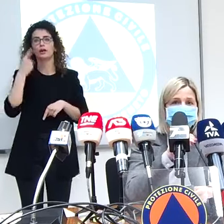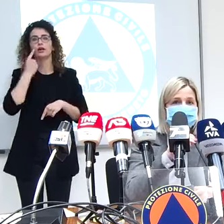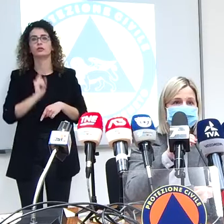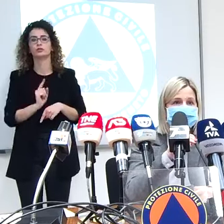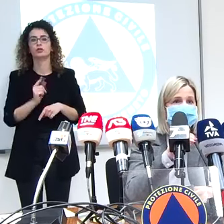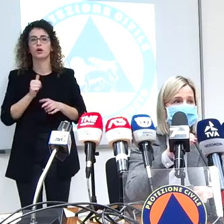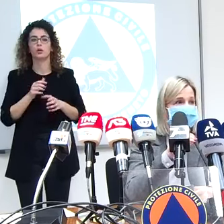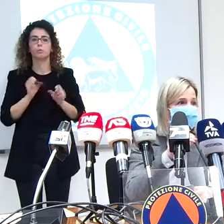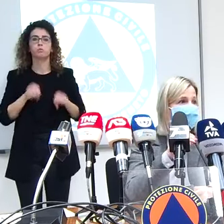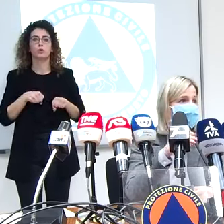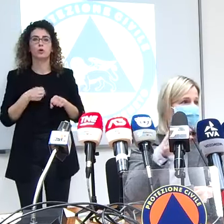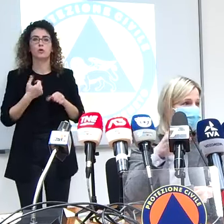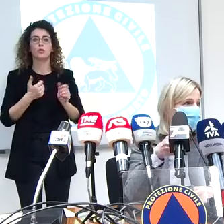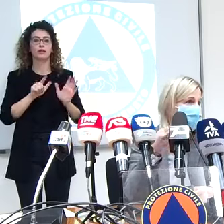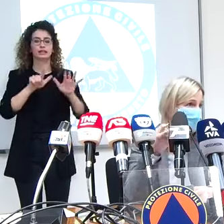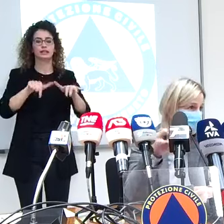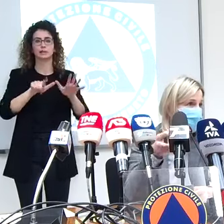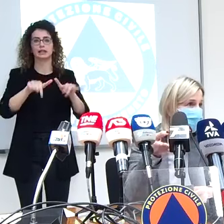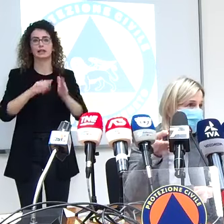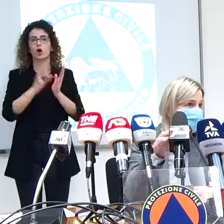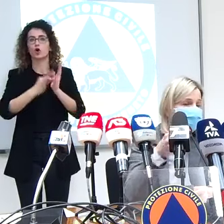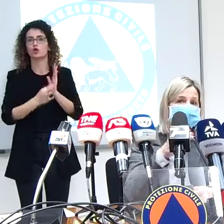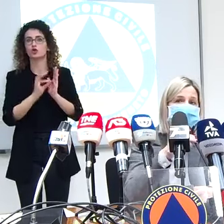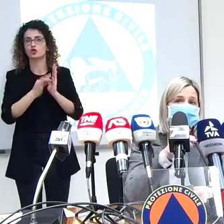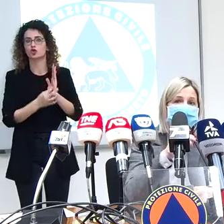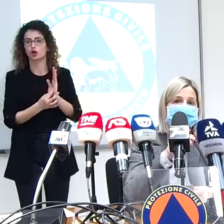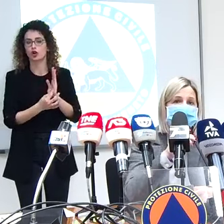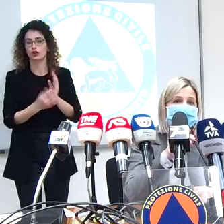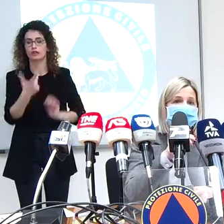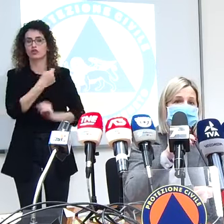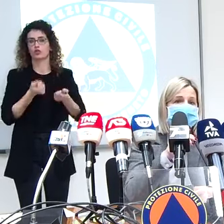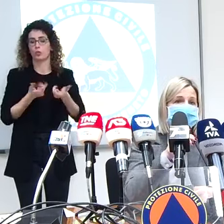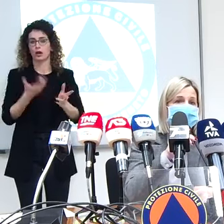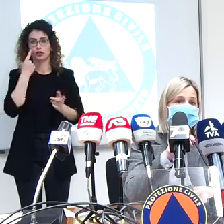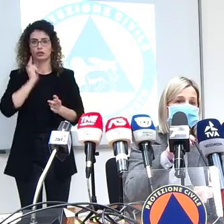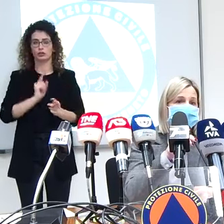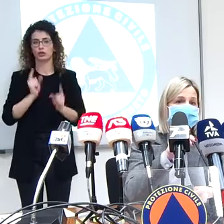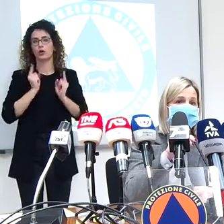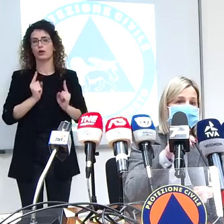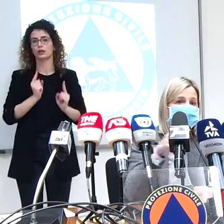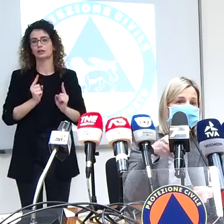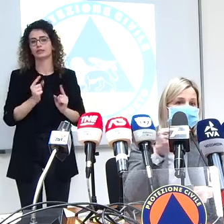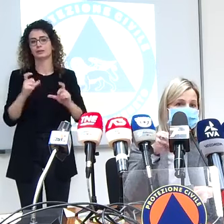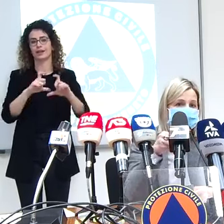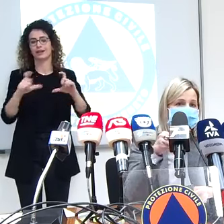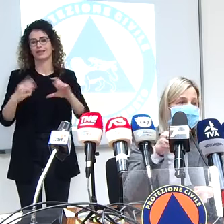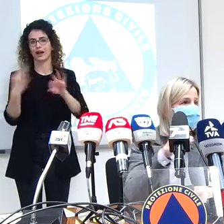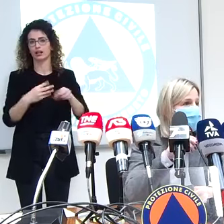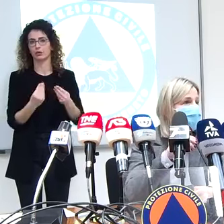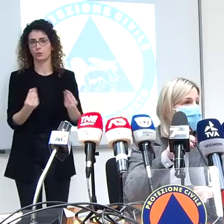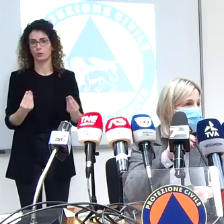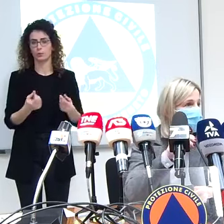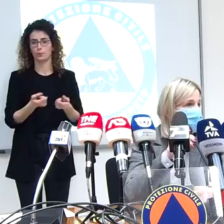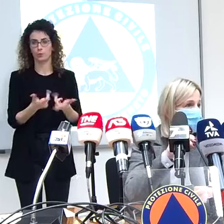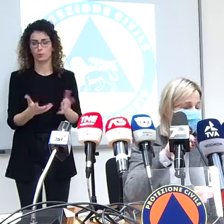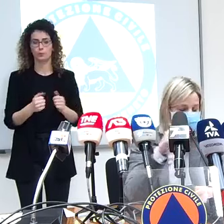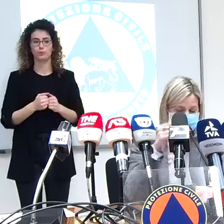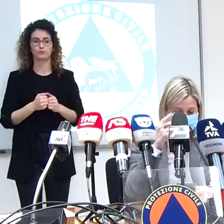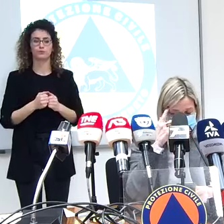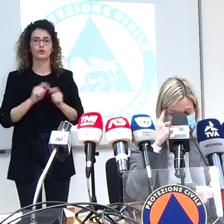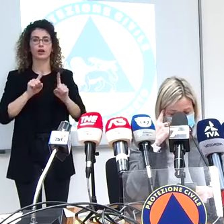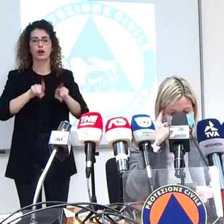essere un potenziale a settimana a giorno dipende chiaramente in base alle provvigionamenti e poi invece i criteri per la